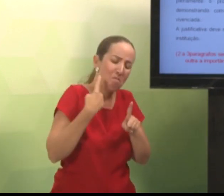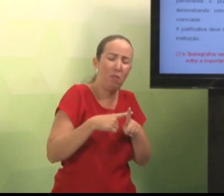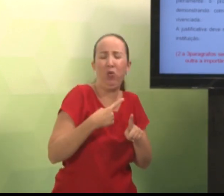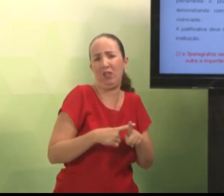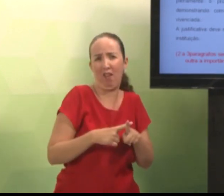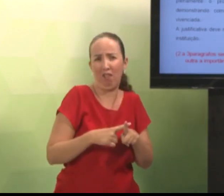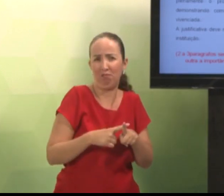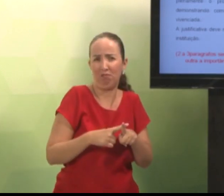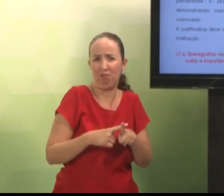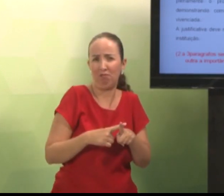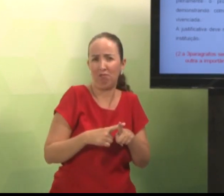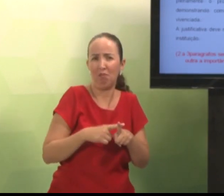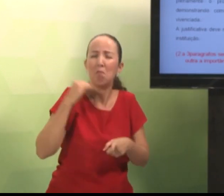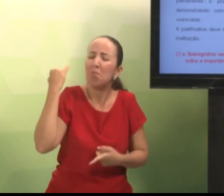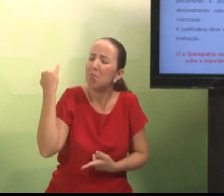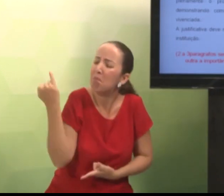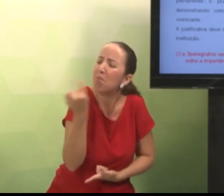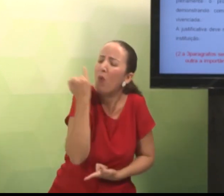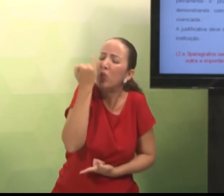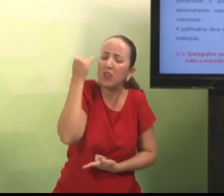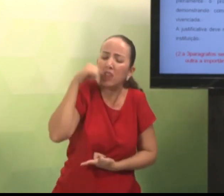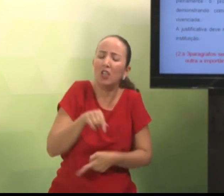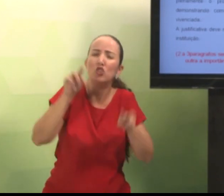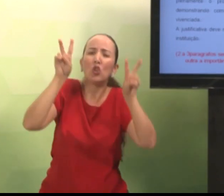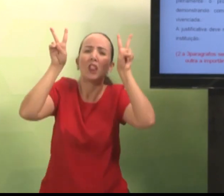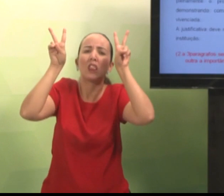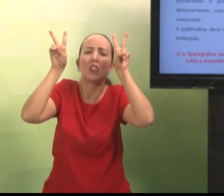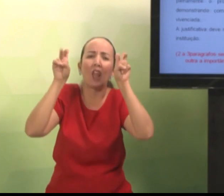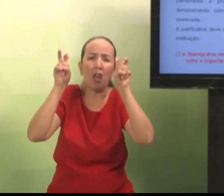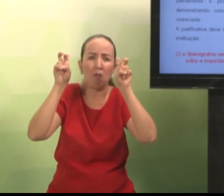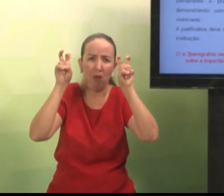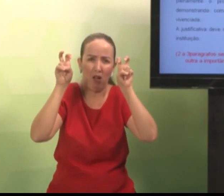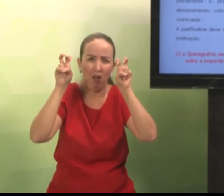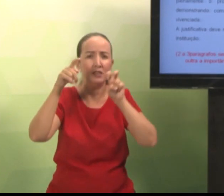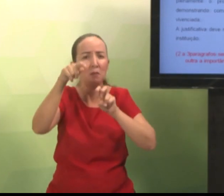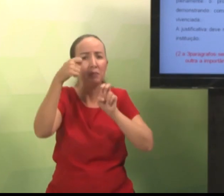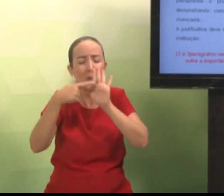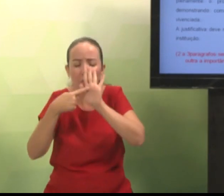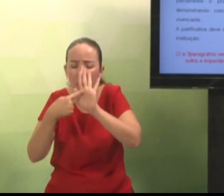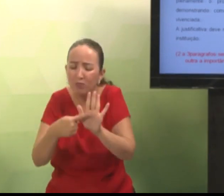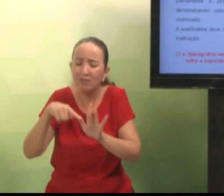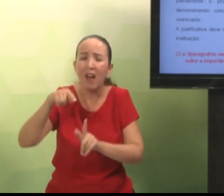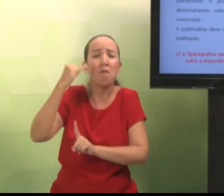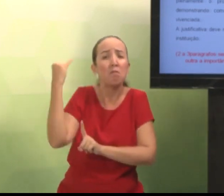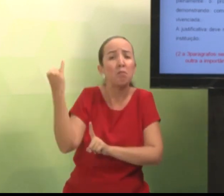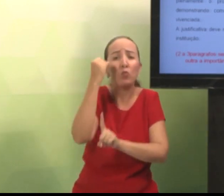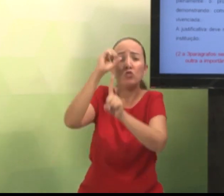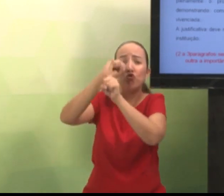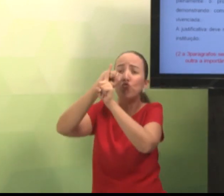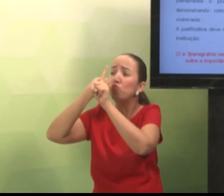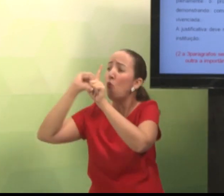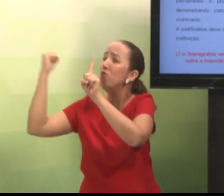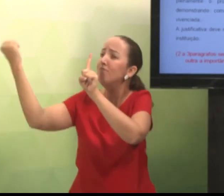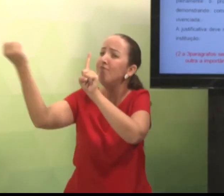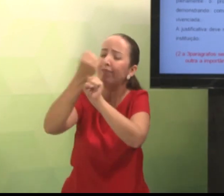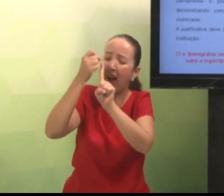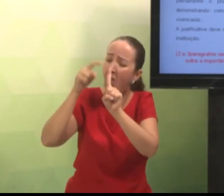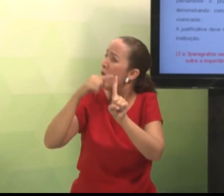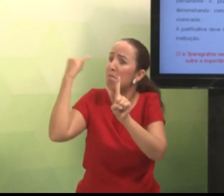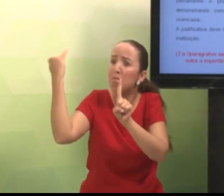Eu preciso dar uma justificativa. Explicar o porquê dessa temática. Então, você